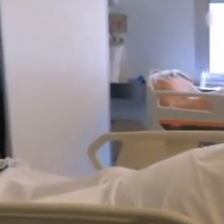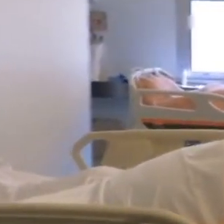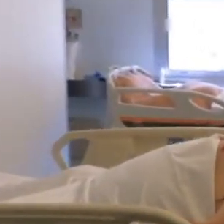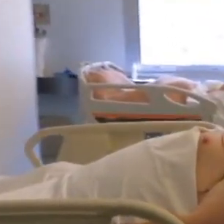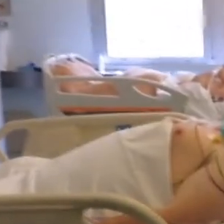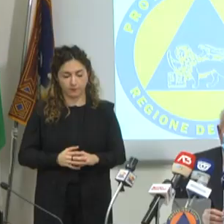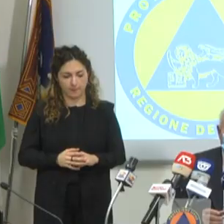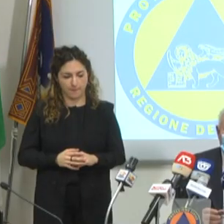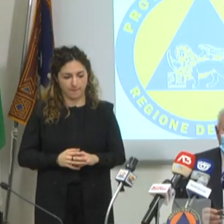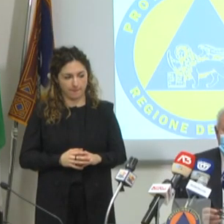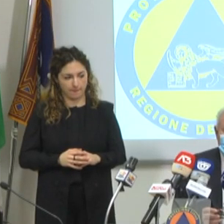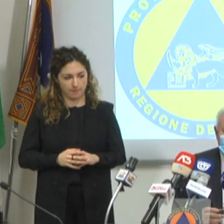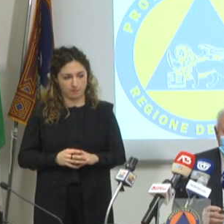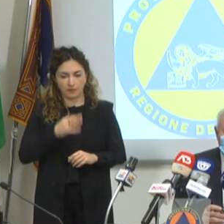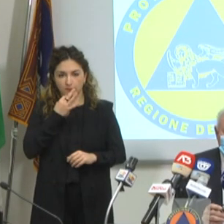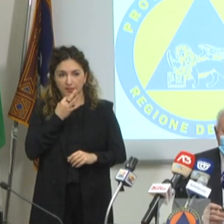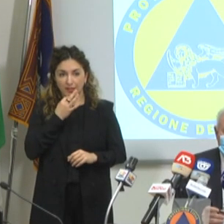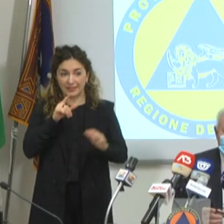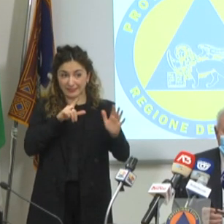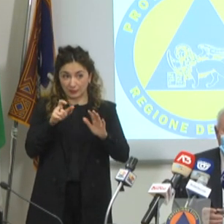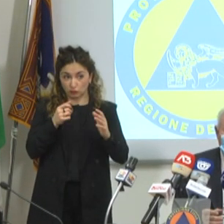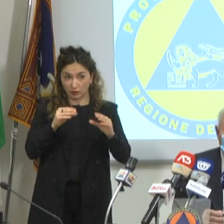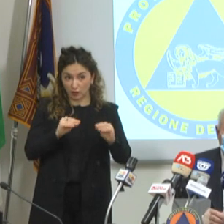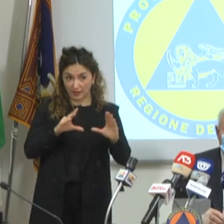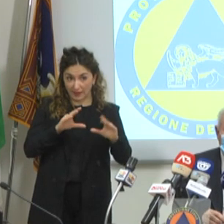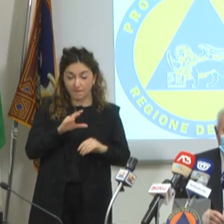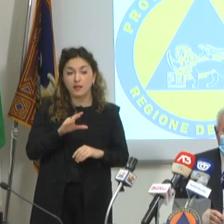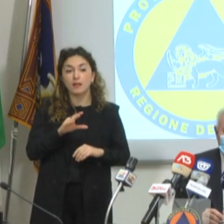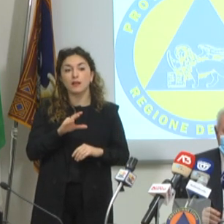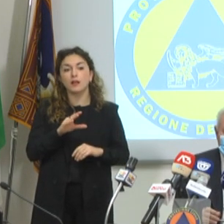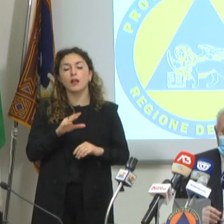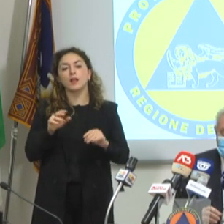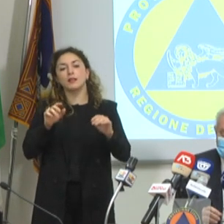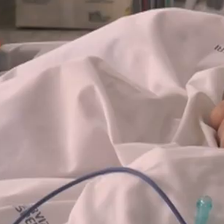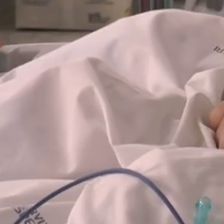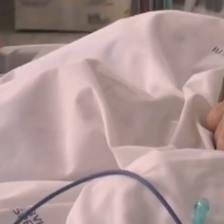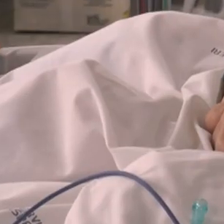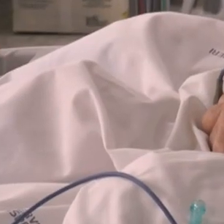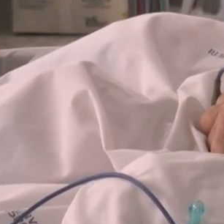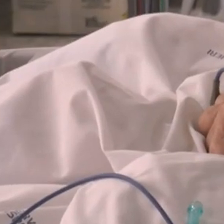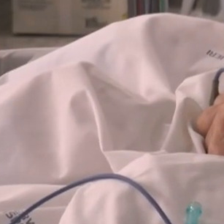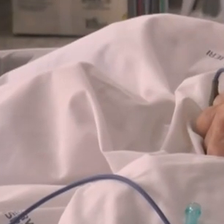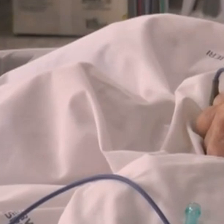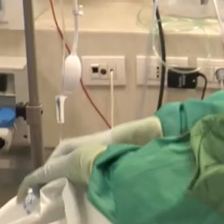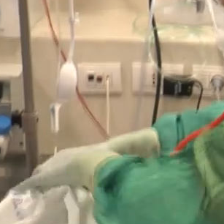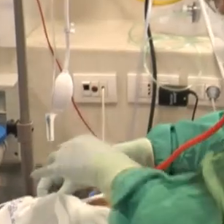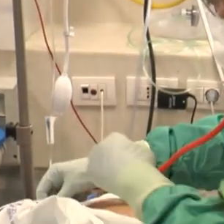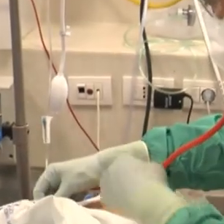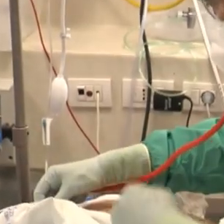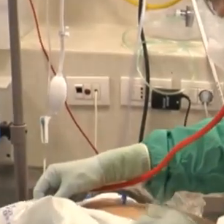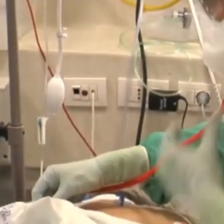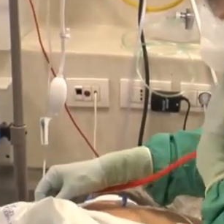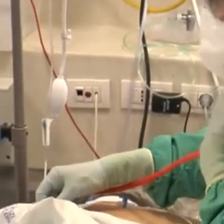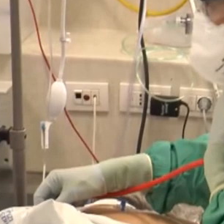91 liberi. Vuol dire che dei 700 attivi ne stiamo occupando 610. Il Veneto si trova nel tredicesimo